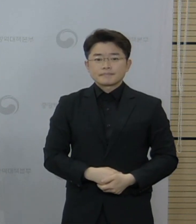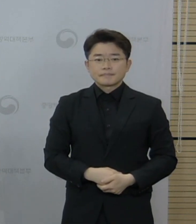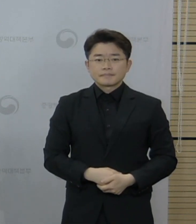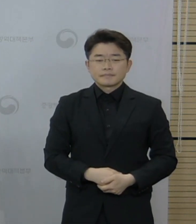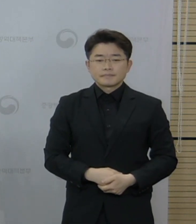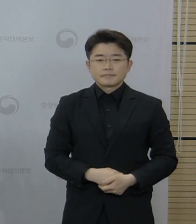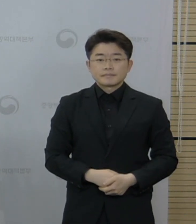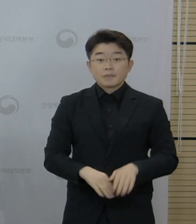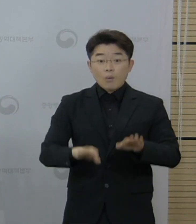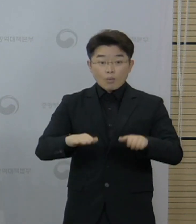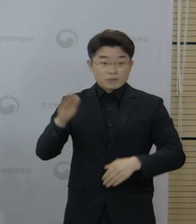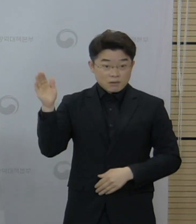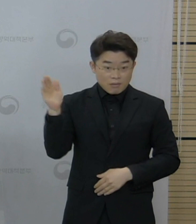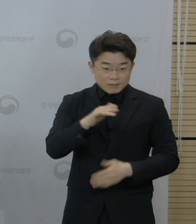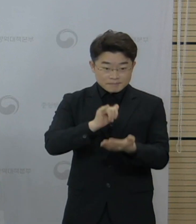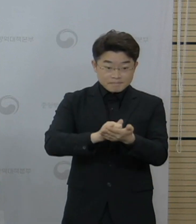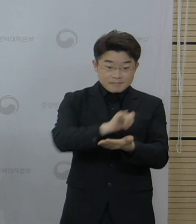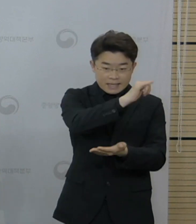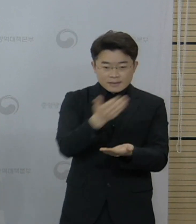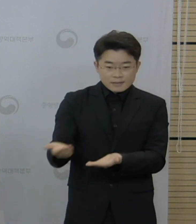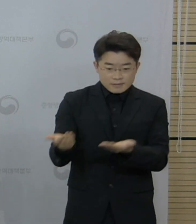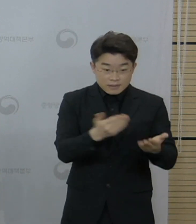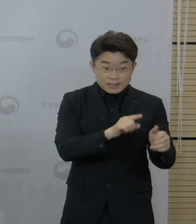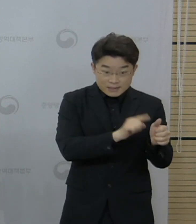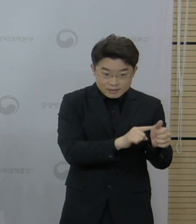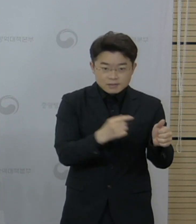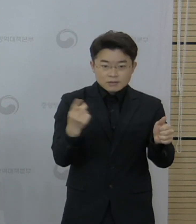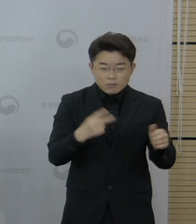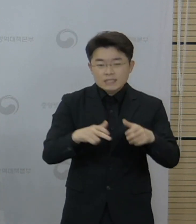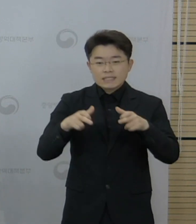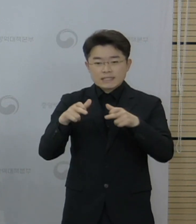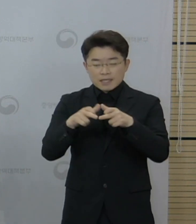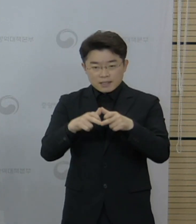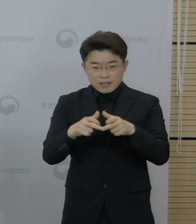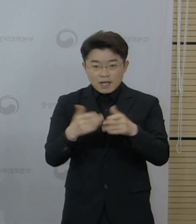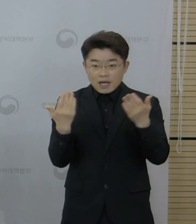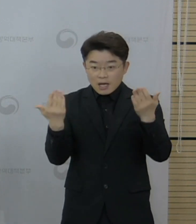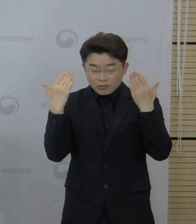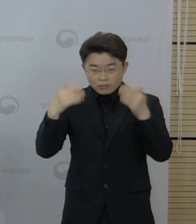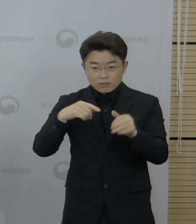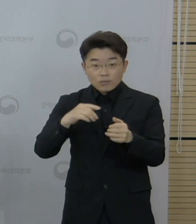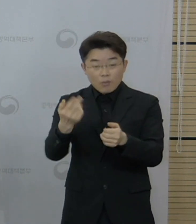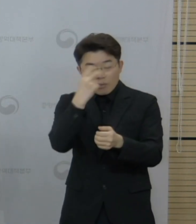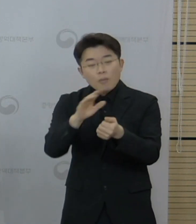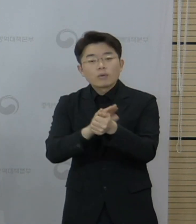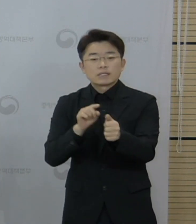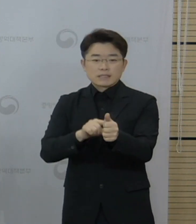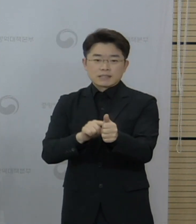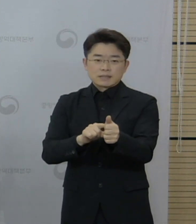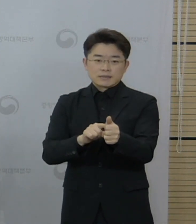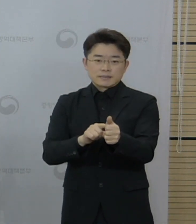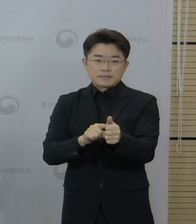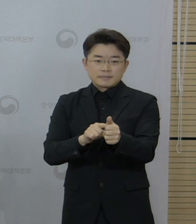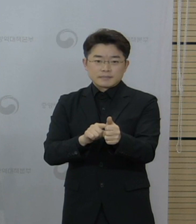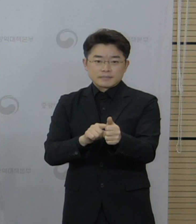오늘부터는 항공 승무원과 장애인 돌봄 종사자 등에 대한